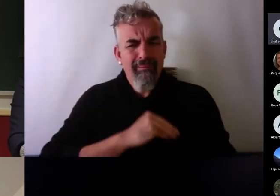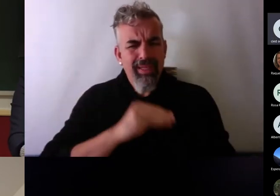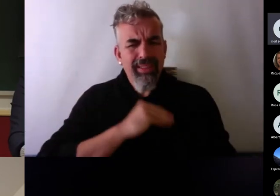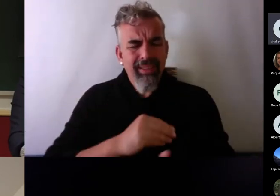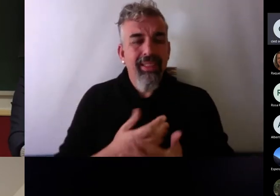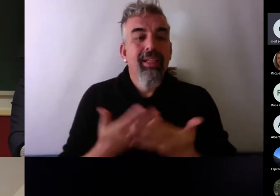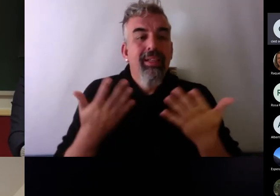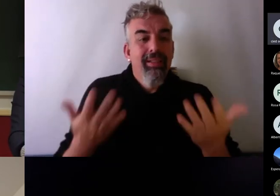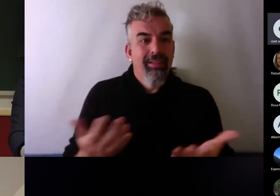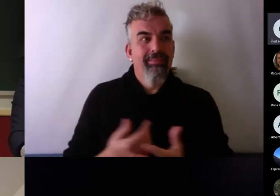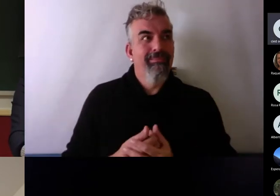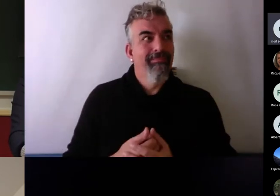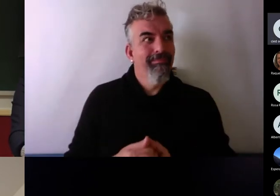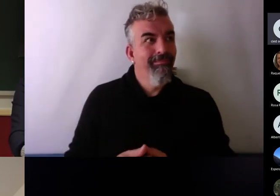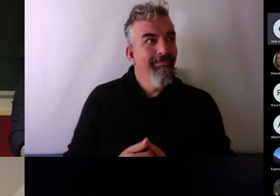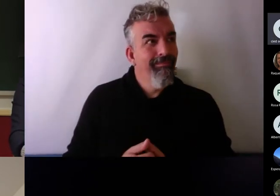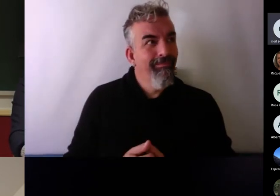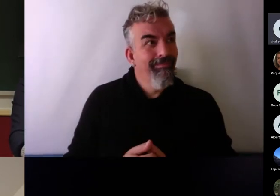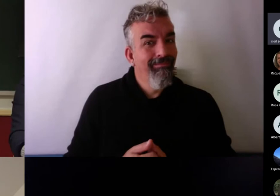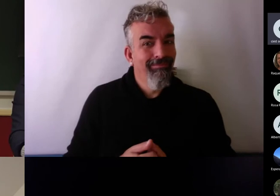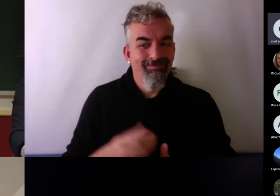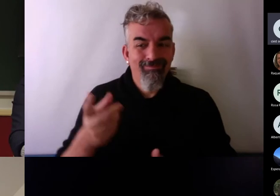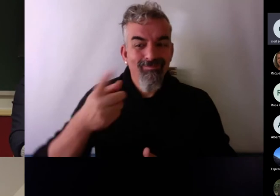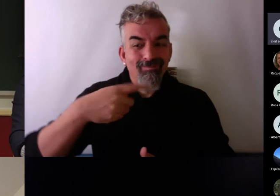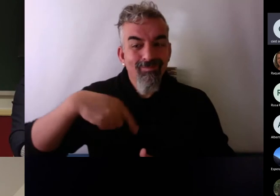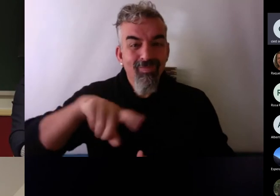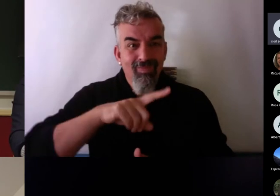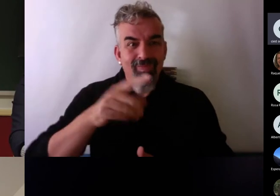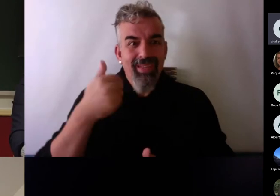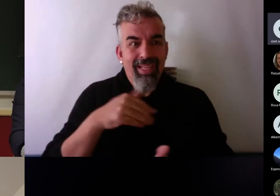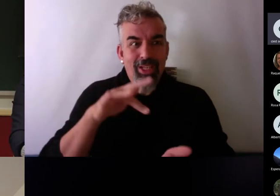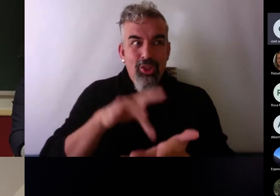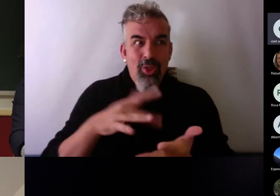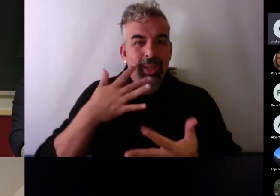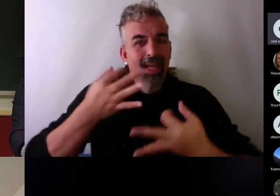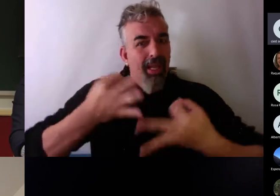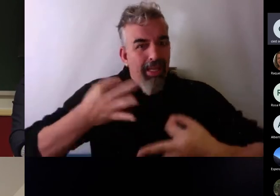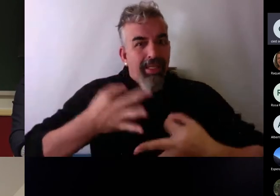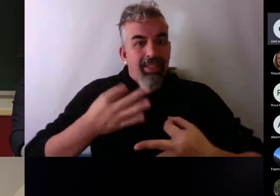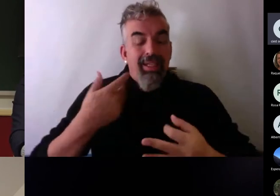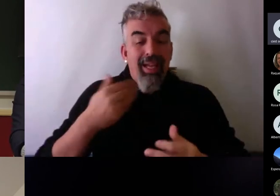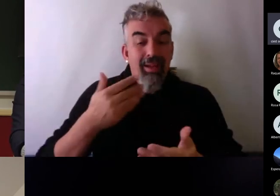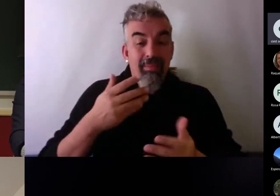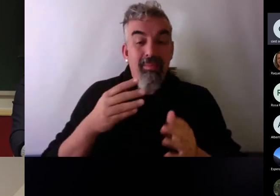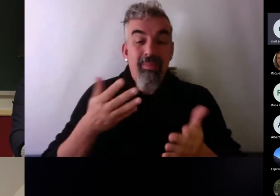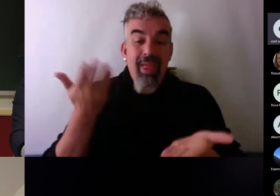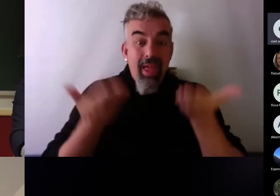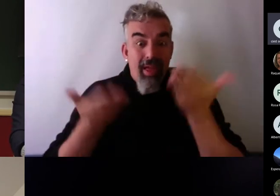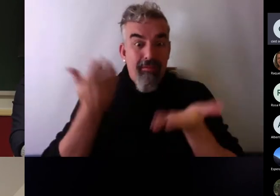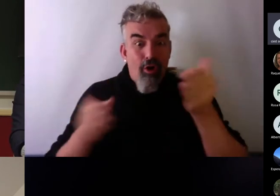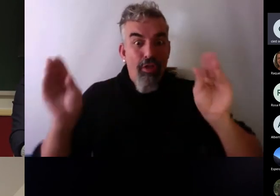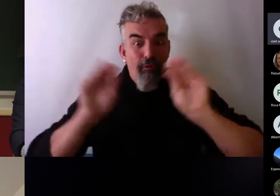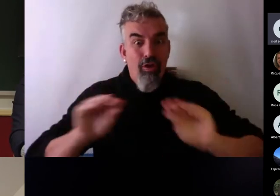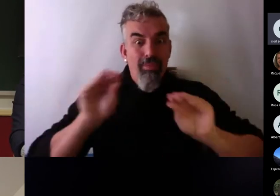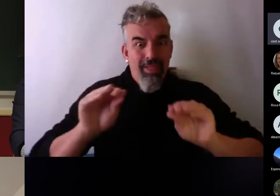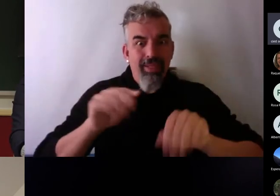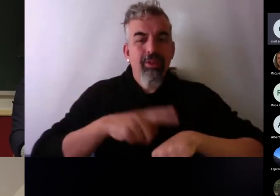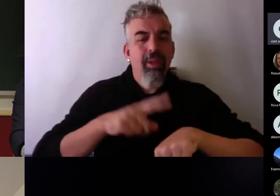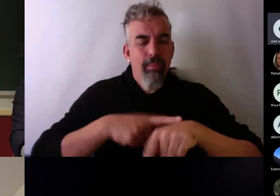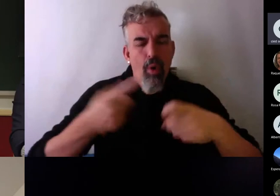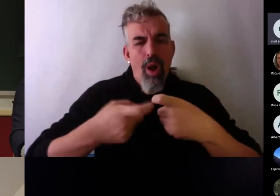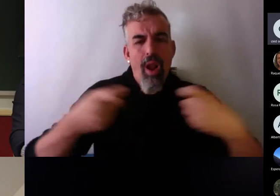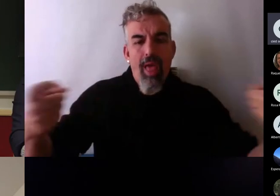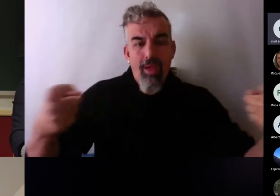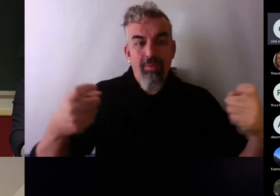Entonces, ahí corremos un riesgo. Y es que como lleva mucho tiempo y hay poco tiempo, pues que se hagan muchas pruebas